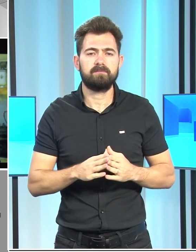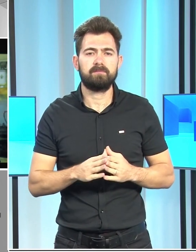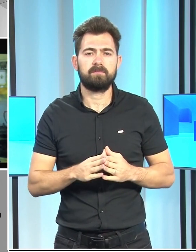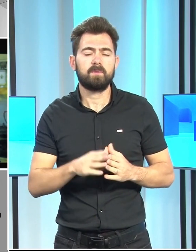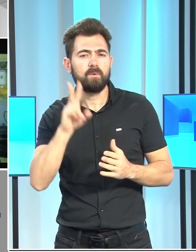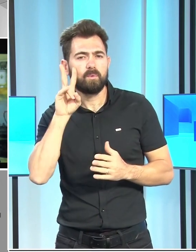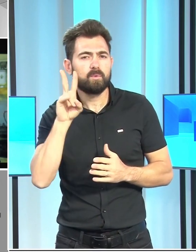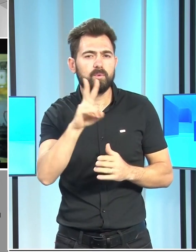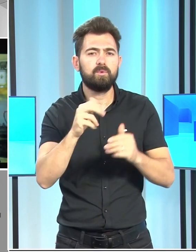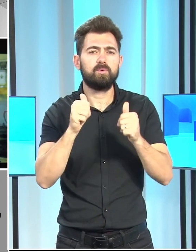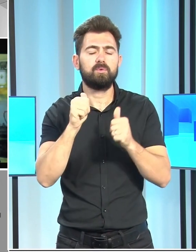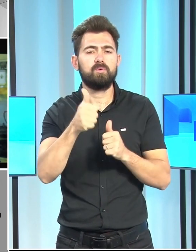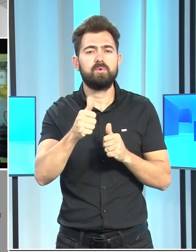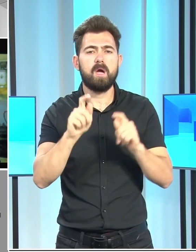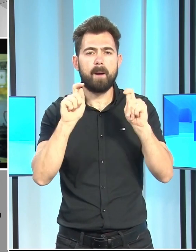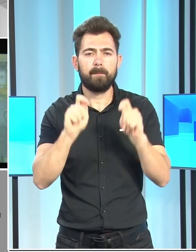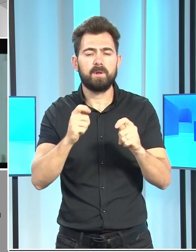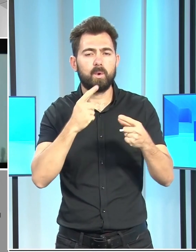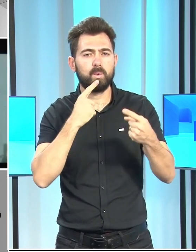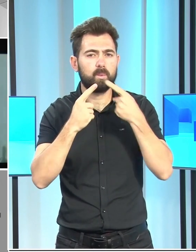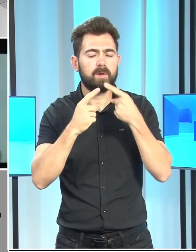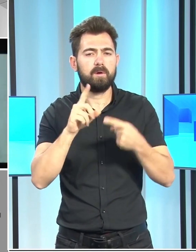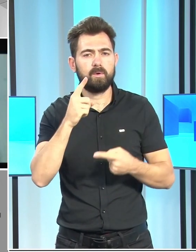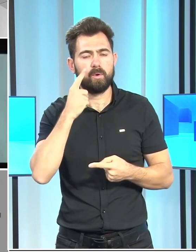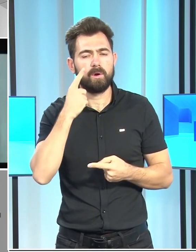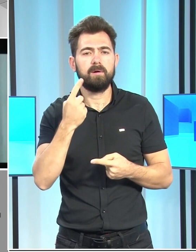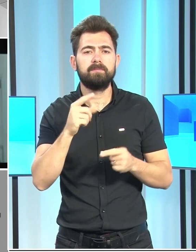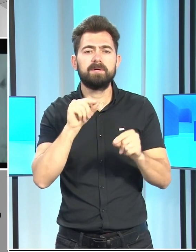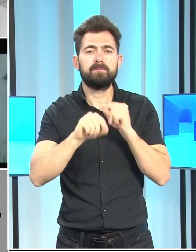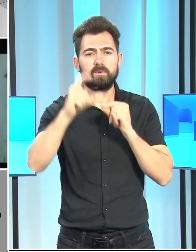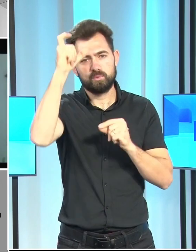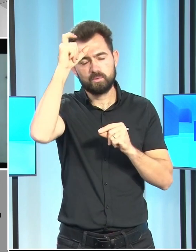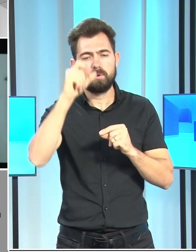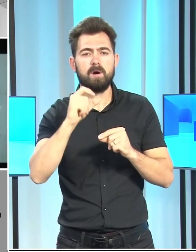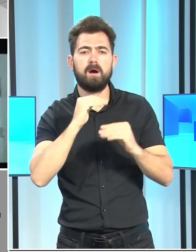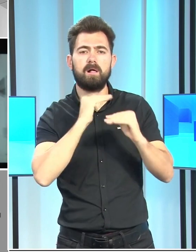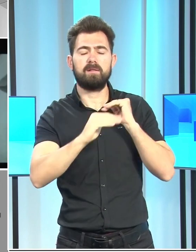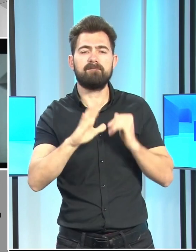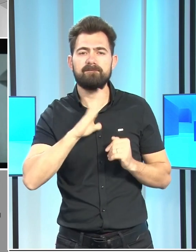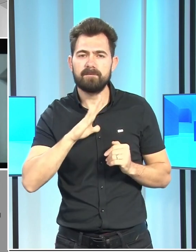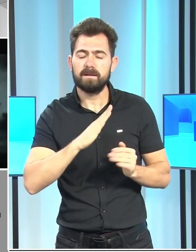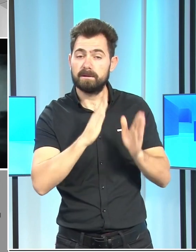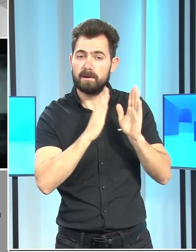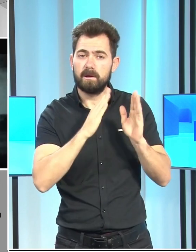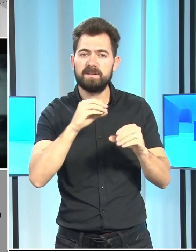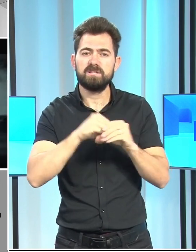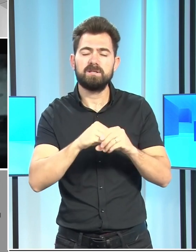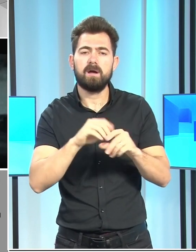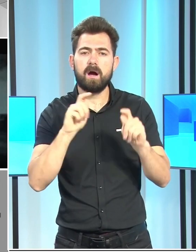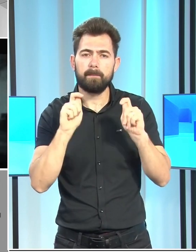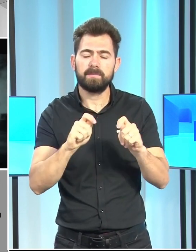Etkinlikte yapılan konuşmalarda, Kıbrıs Türk halkının varlığını sürdürmek için verdiği mücadelede